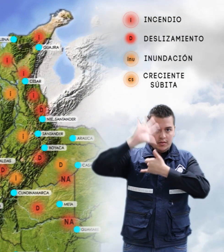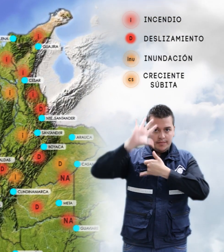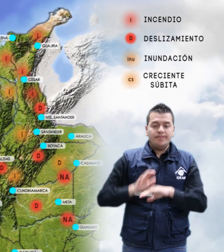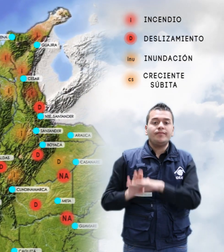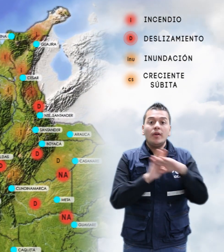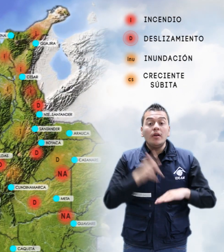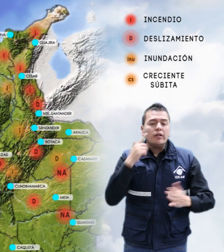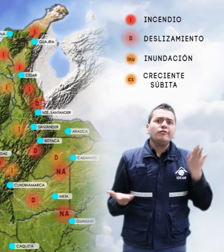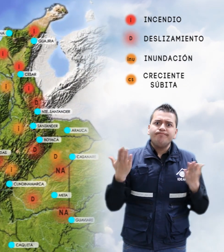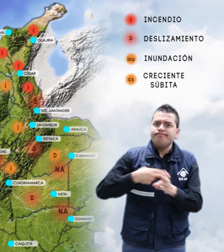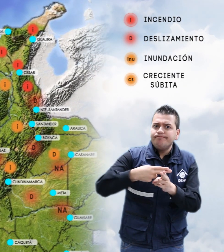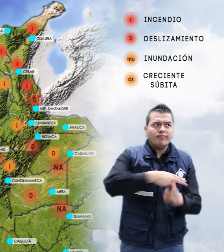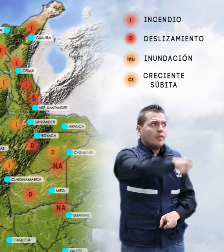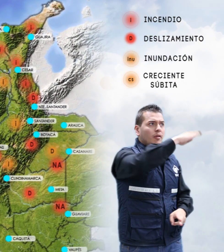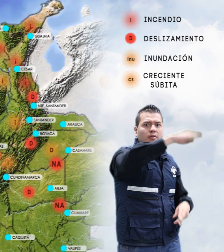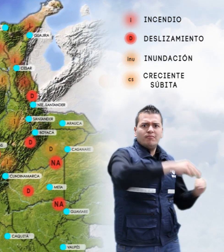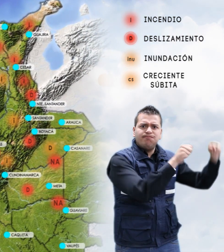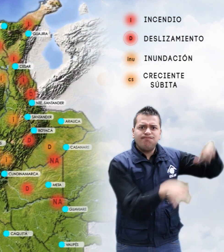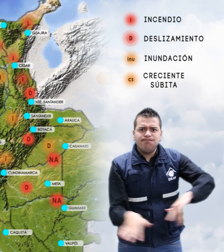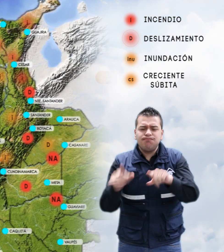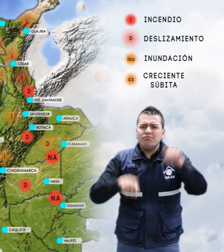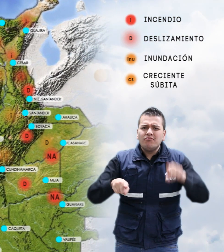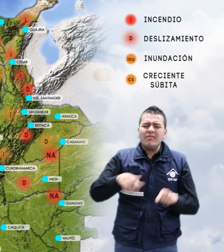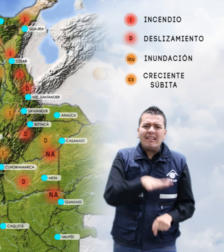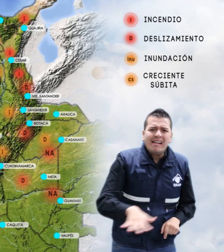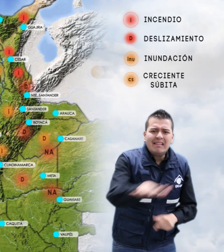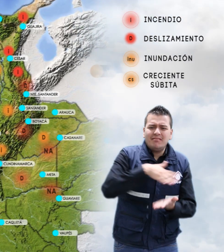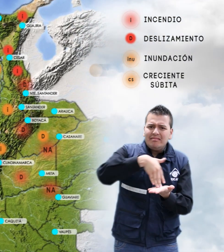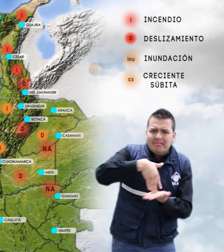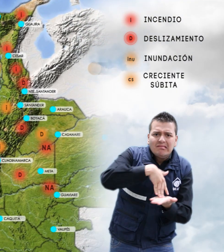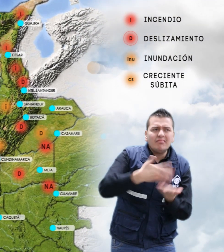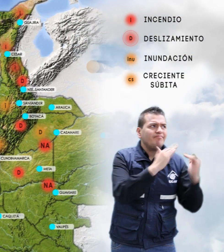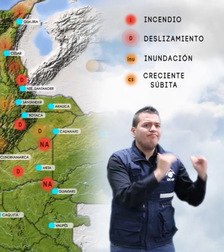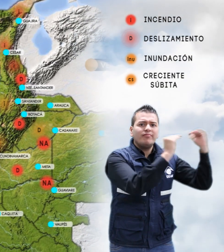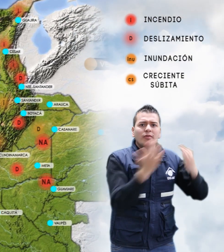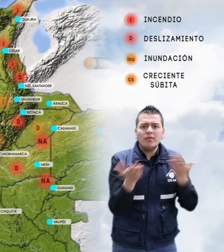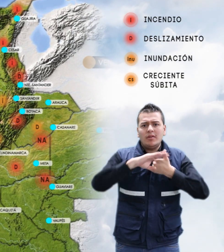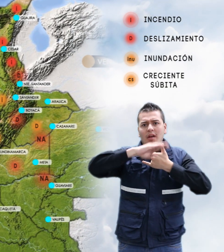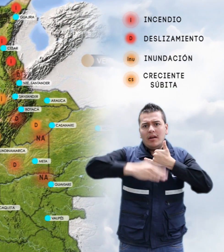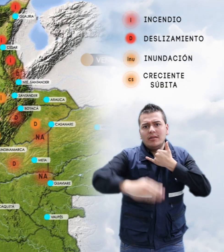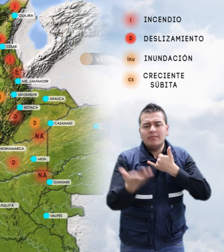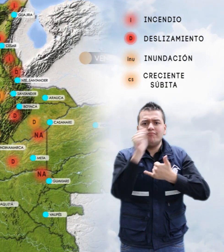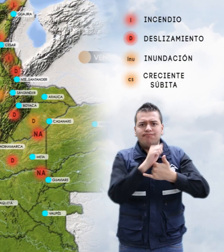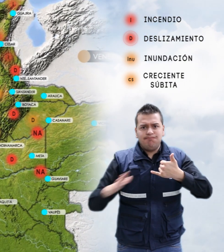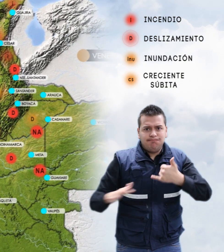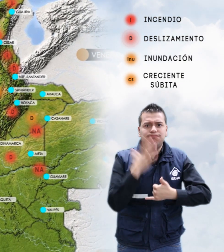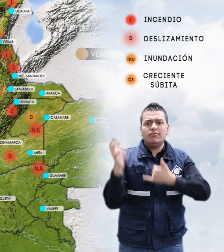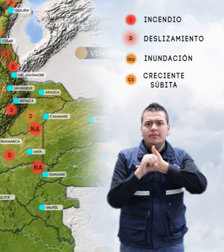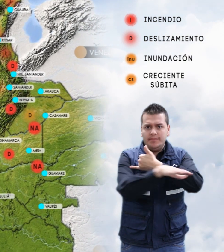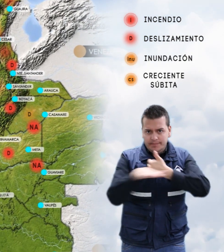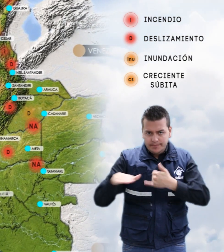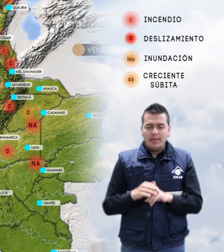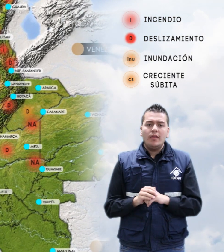Por alta probabilidad de deslizamientos de tierra en sectores inestables o de alta pendiente en las regiones Andina, Pacífica y Orinoquía.